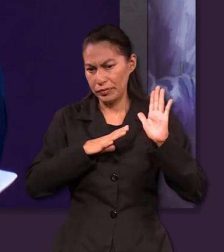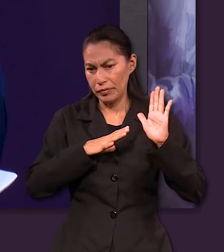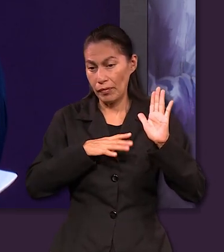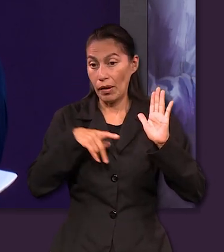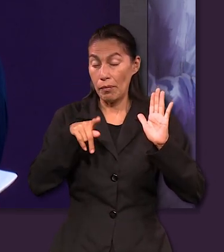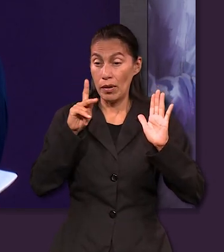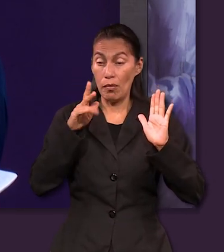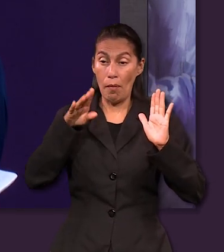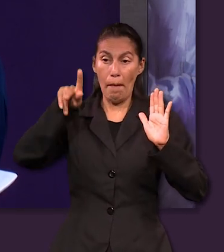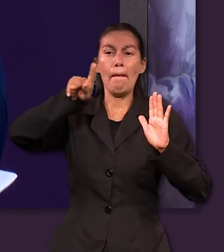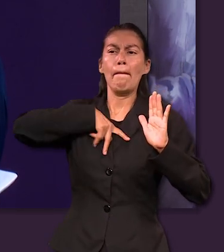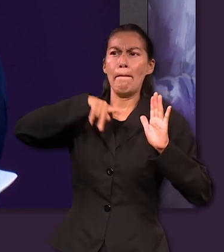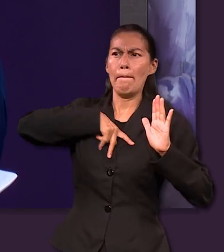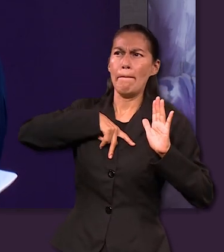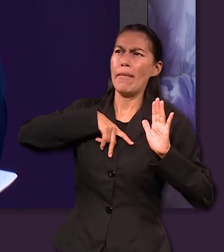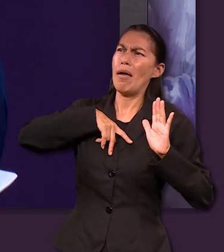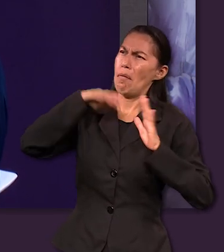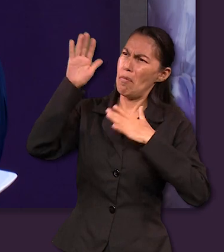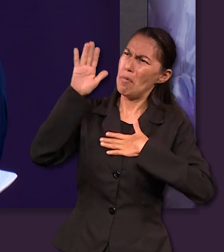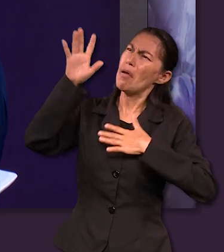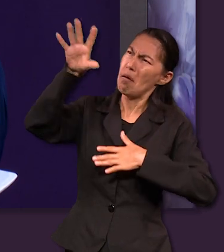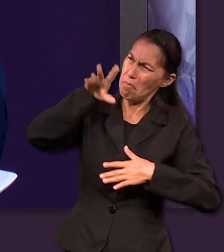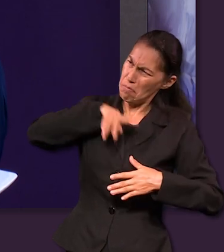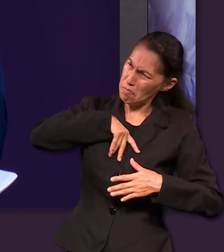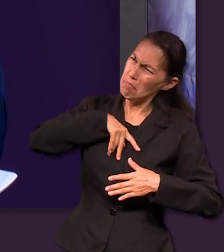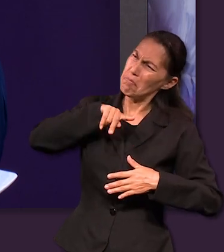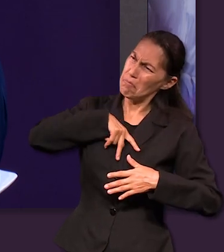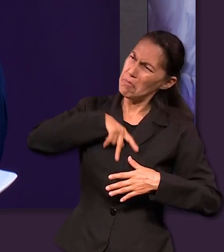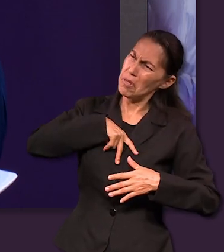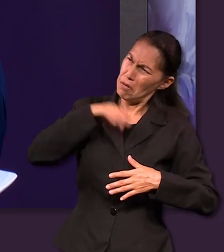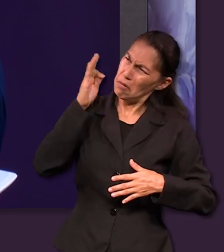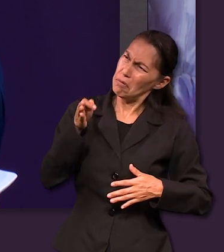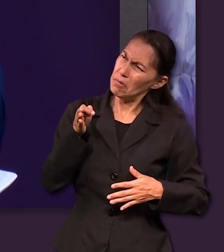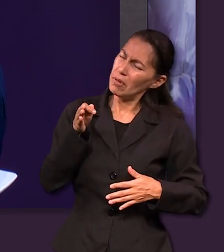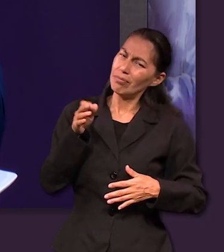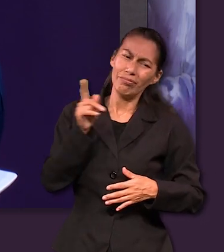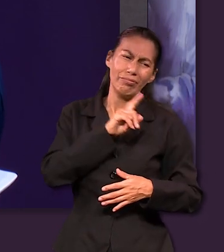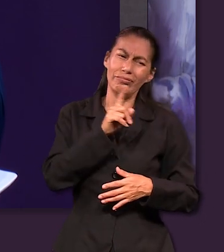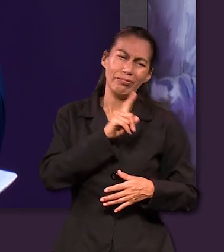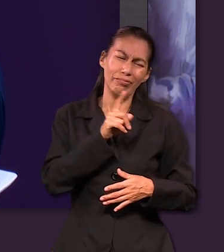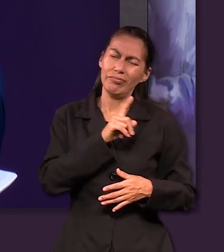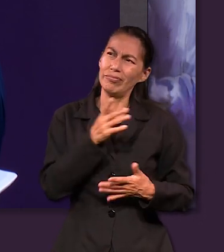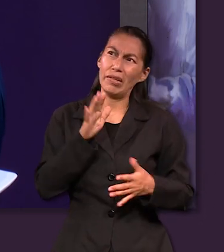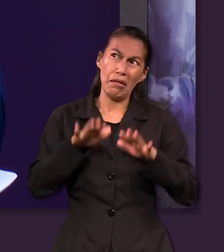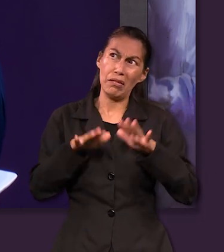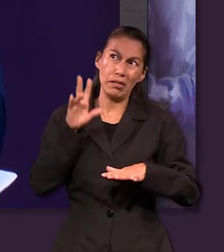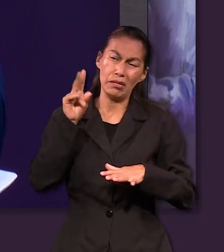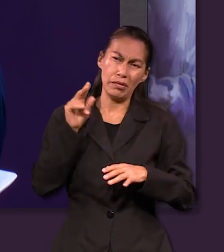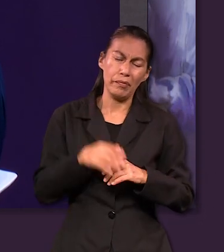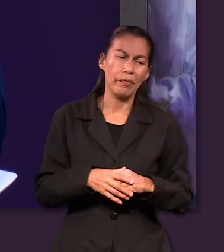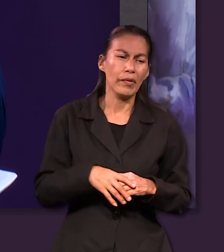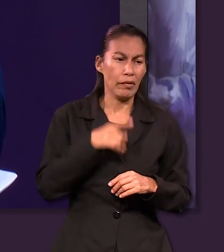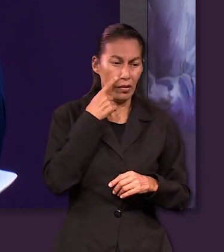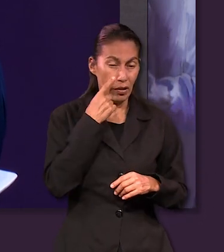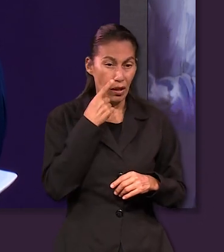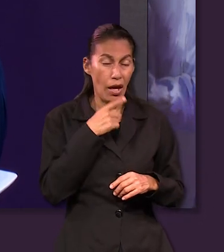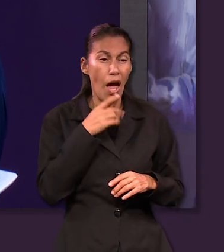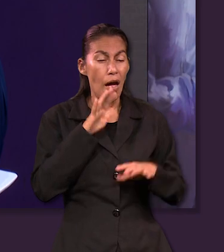no pensamos que porque Moisés estaba con Dios, porque fue elegido, porque habló con él, porque fue directamente con él, es porque él